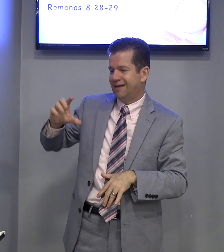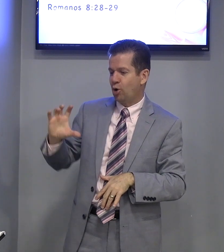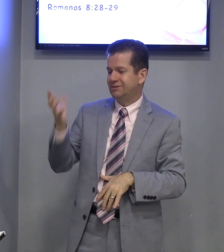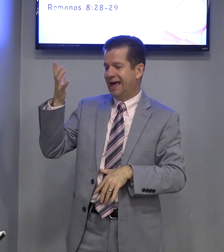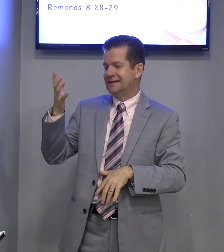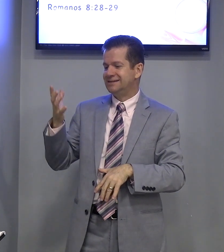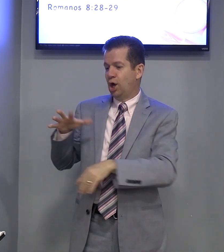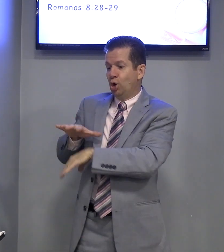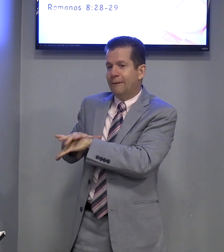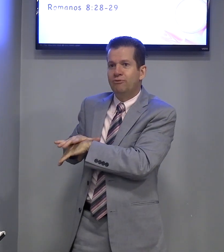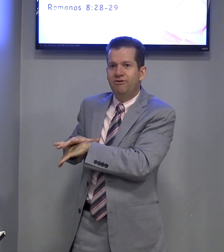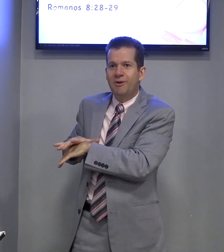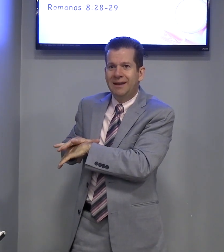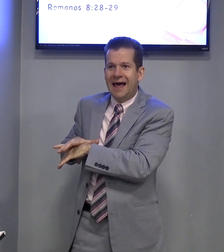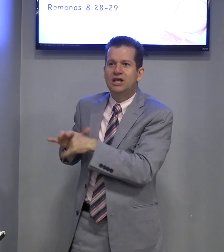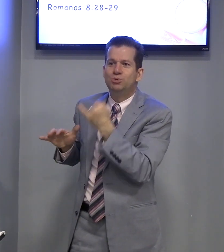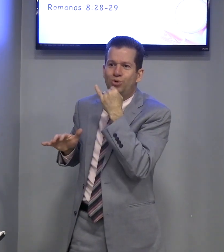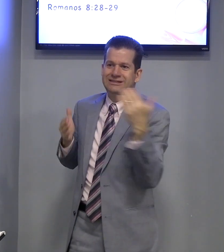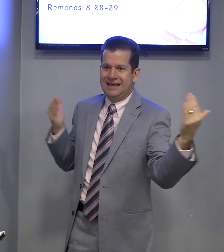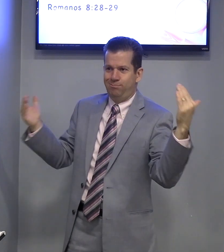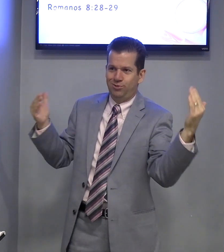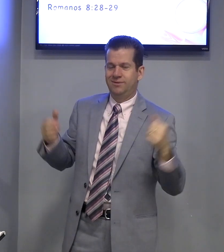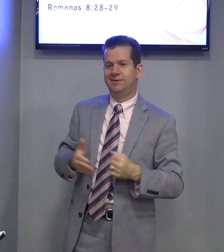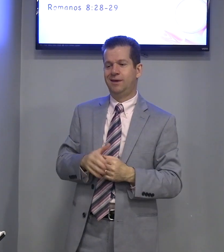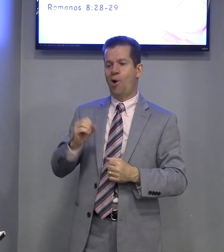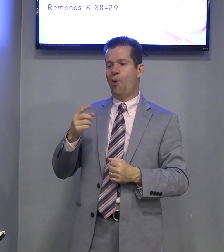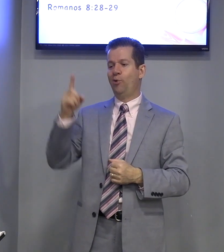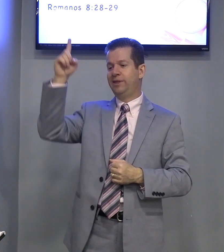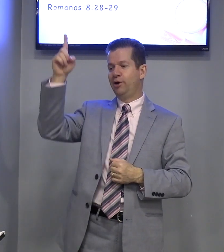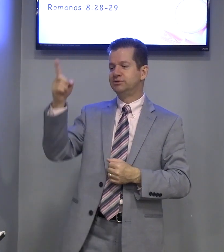Acontece. Uma enfermidade, por exemplo. Ou Deus.